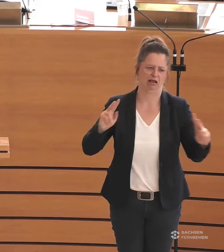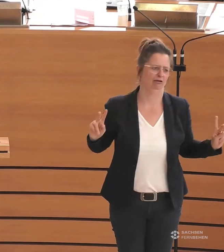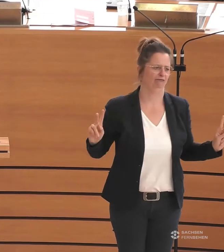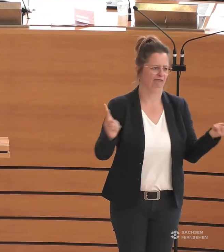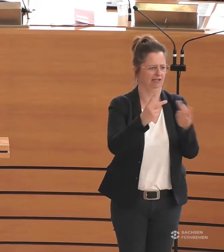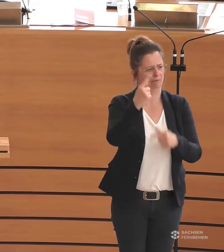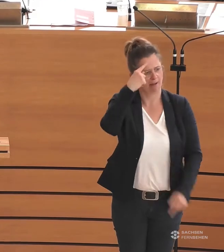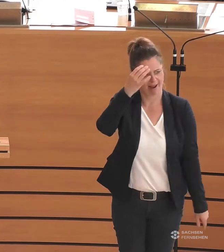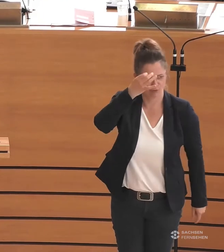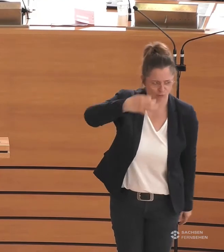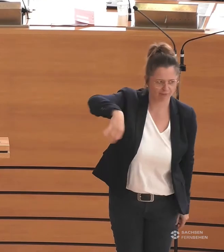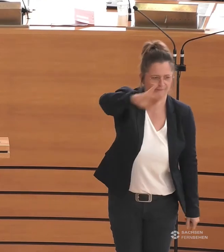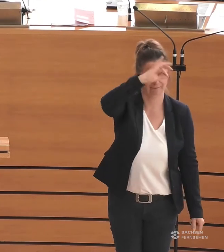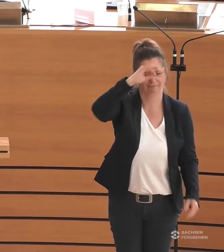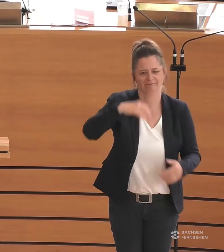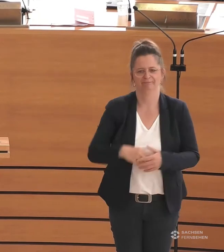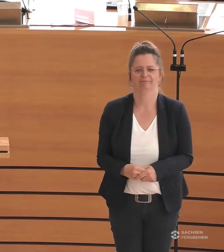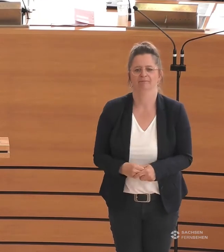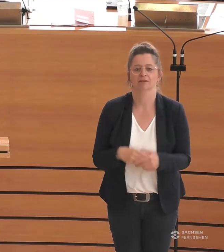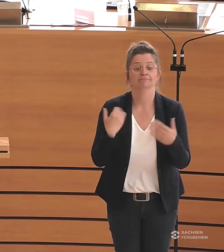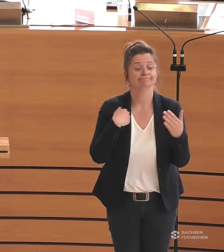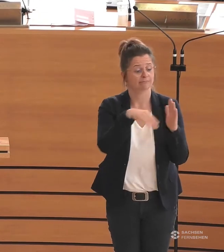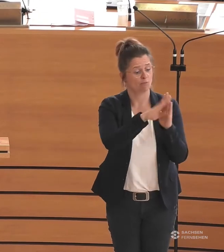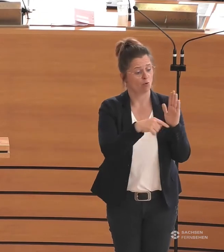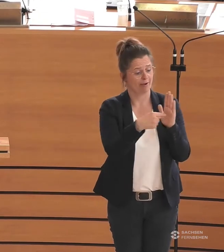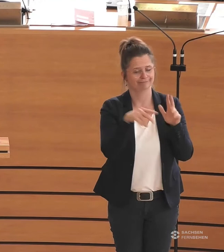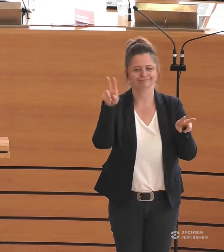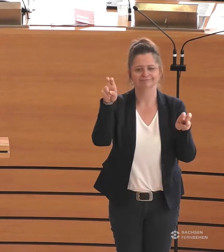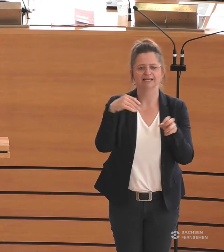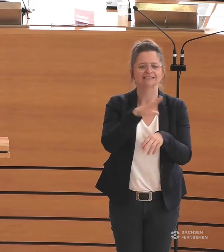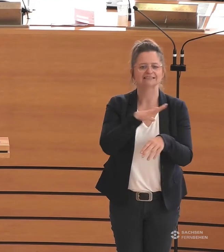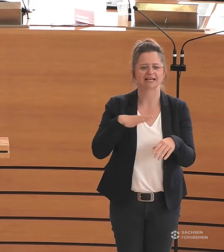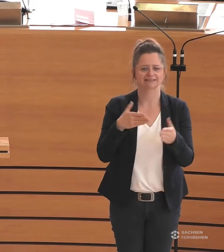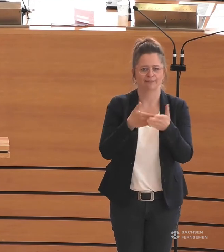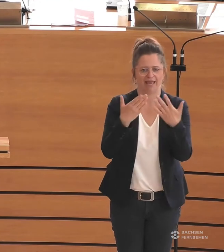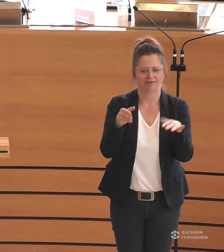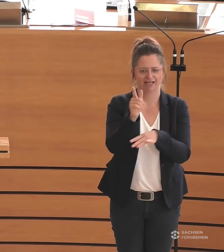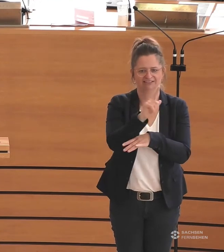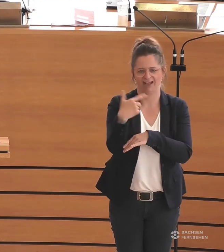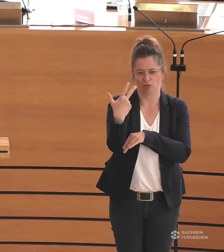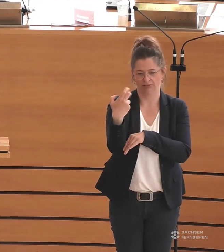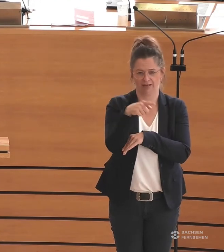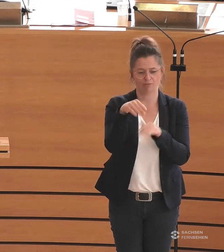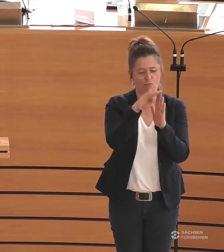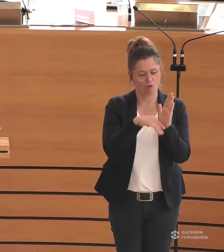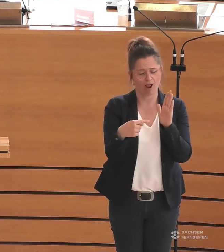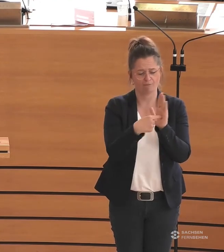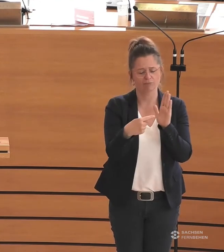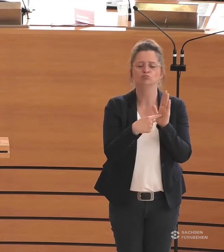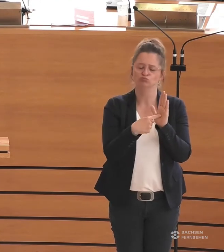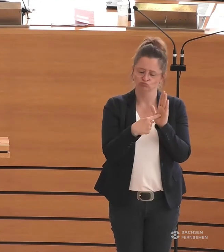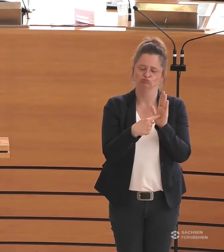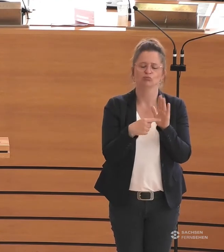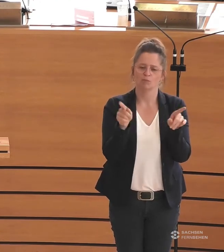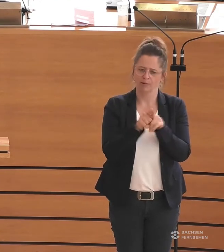dazu gesagt. Auch das Programm Sachsen Barrierefrei 2030 ist ein gutes, geeignetes